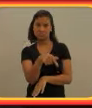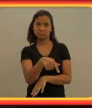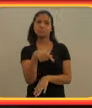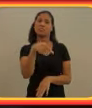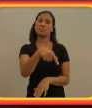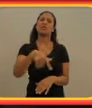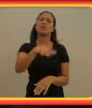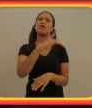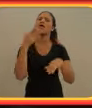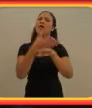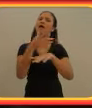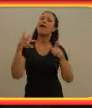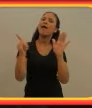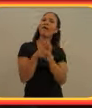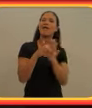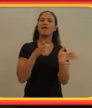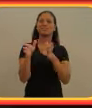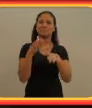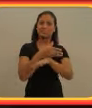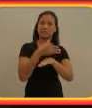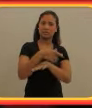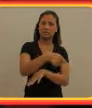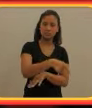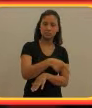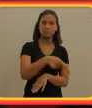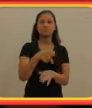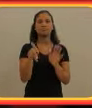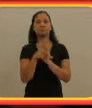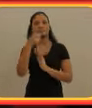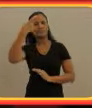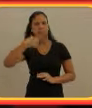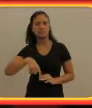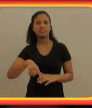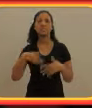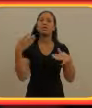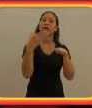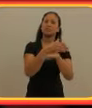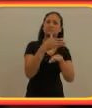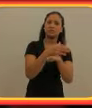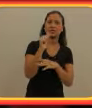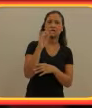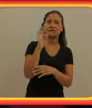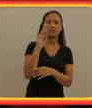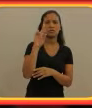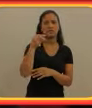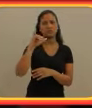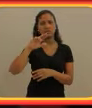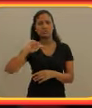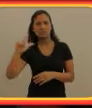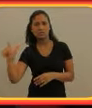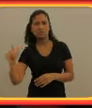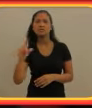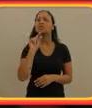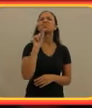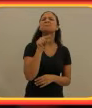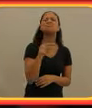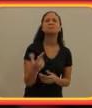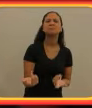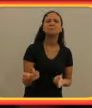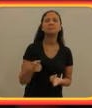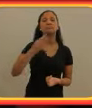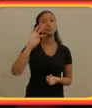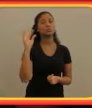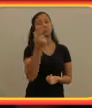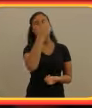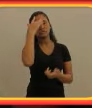além da acessibilidade física, de conteúdo, a acessibilidade atitudinal. O que é isso? Todas as pessoas que trabalham no MAM, elas